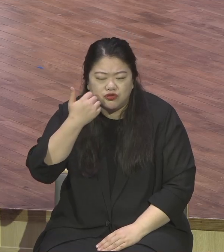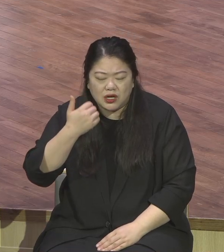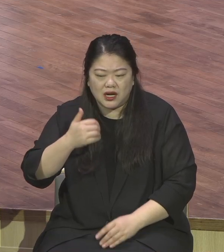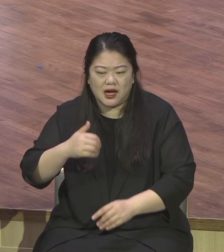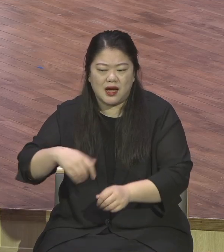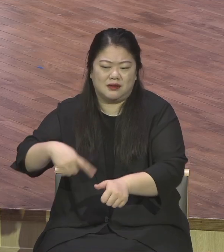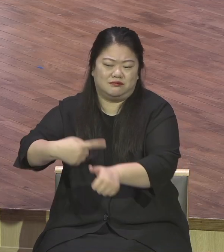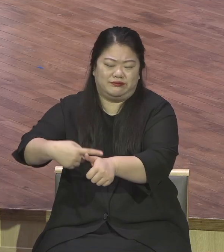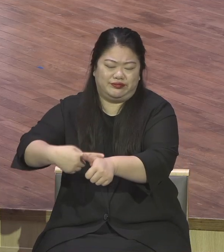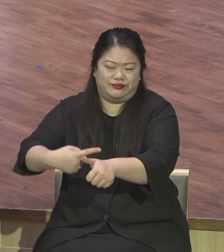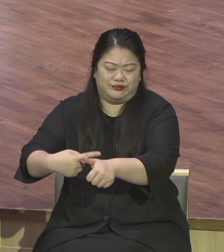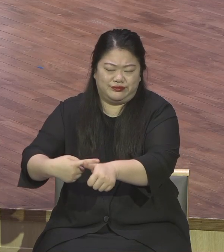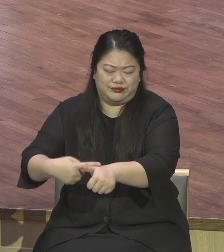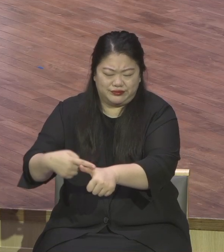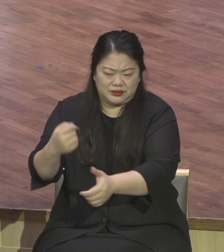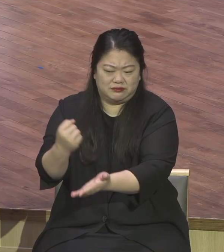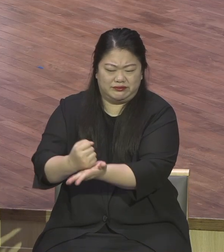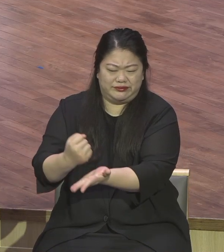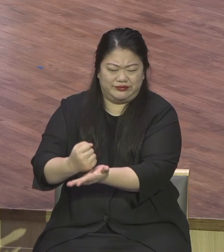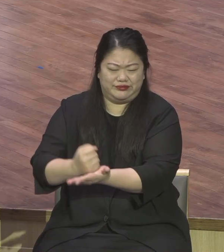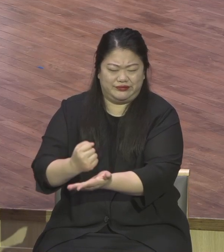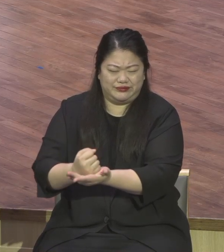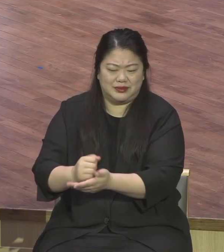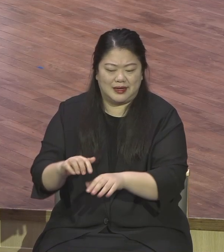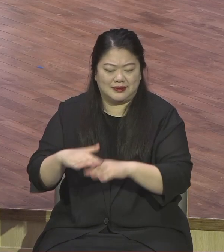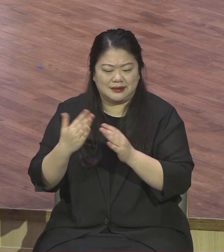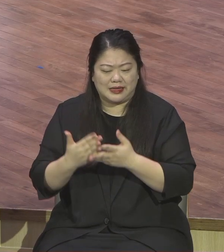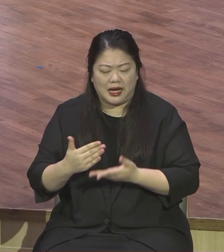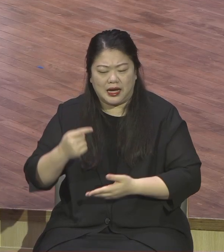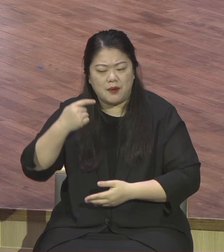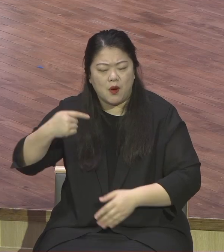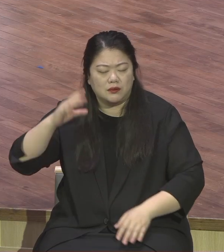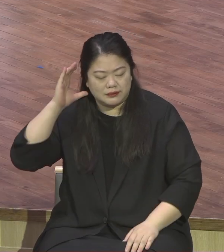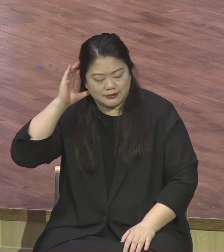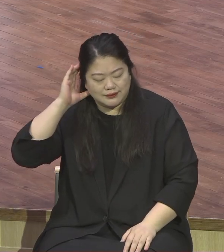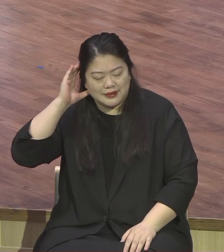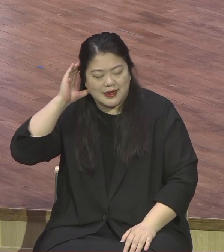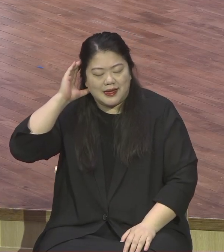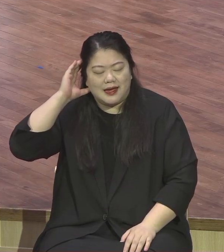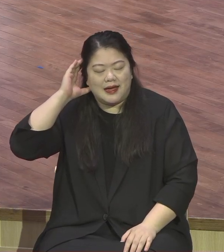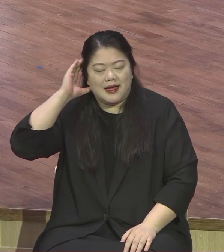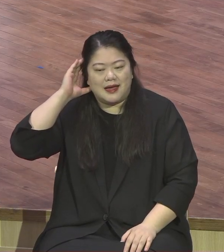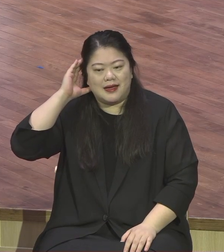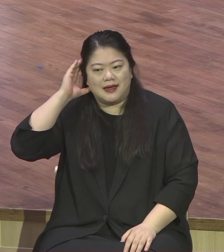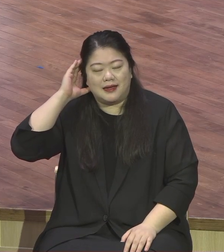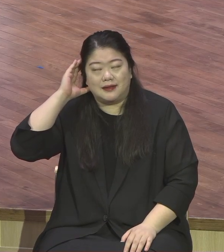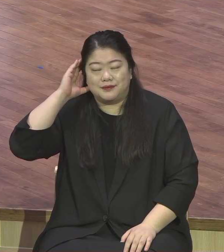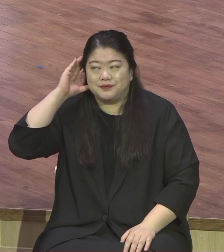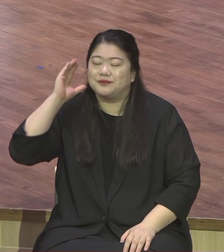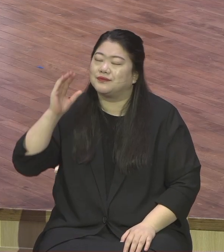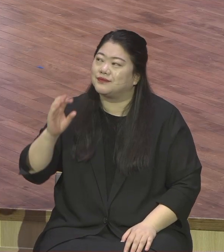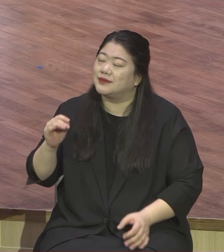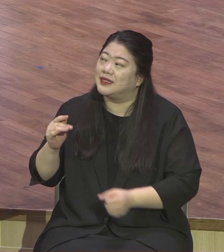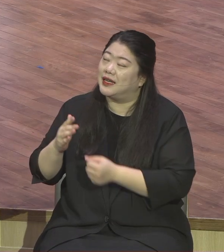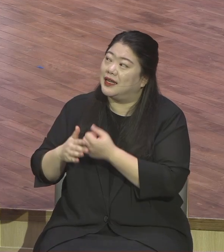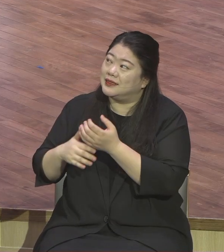어떻게 듣는 줄 아세요 저는 그래 하나님이 나를 또 죽이고 또 나를 또 그냥 자동심이